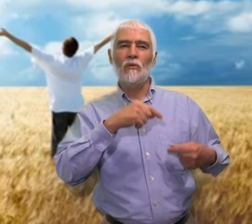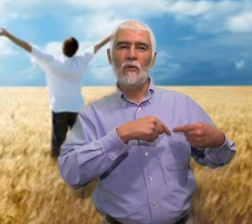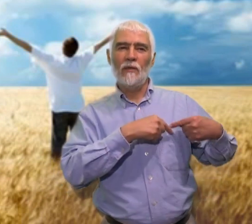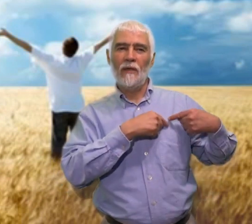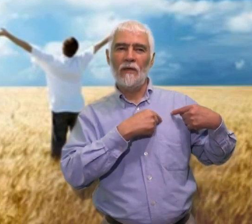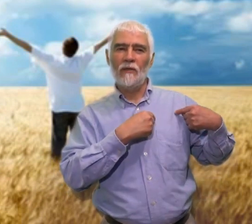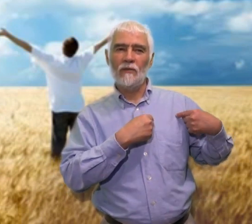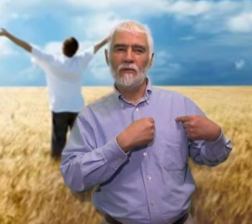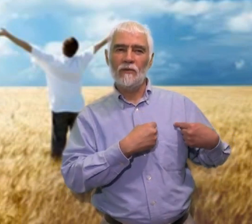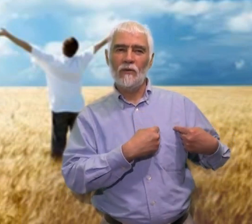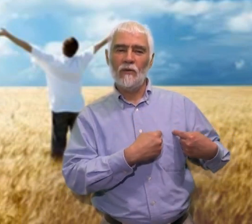corazón.